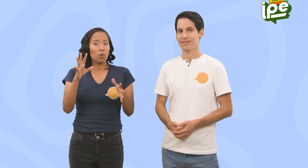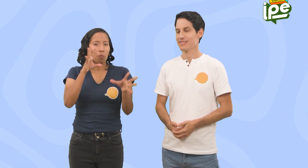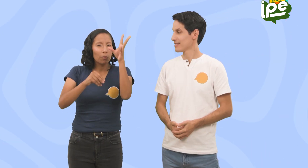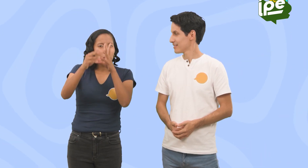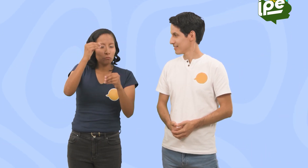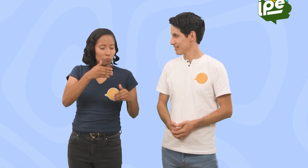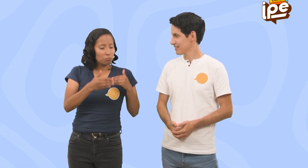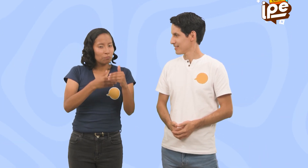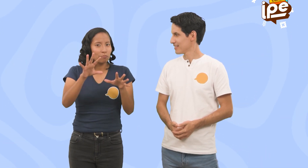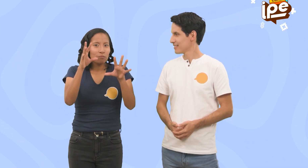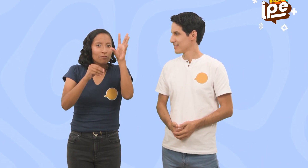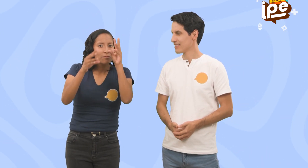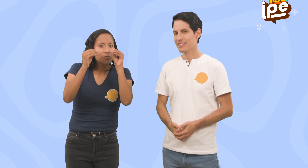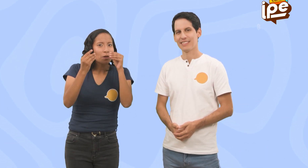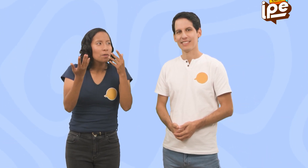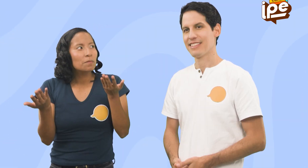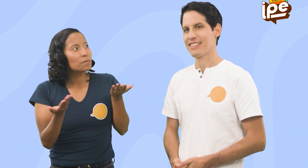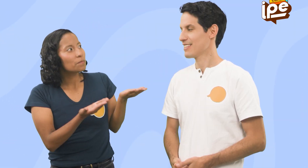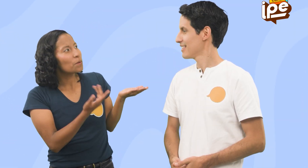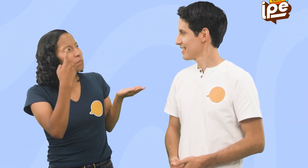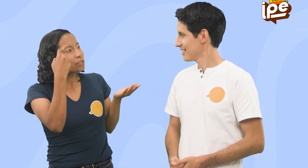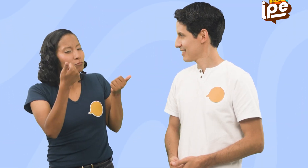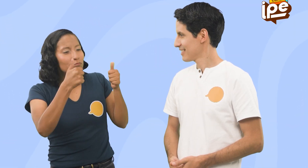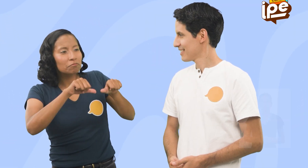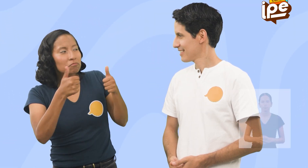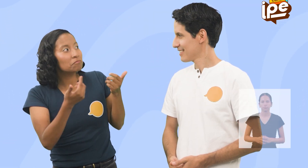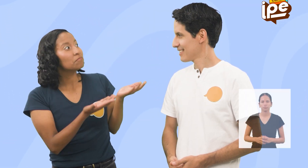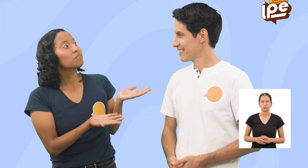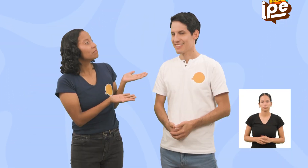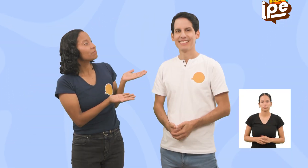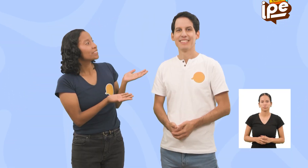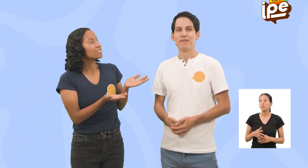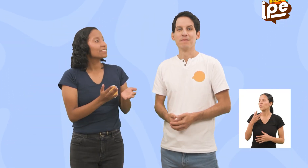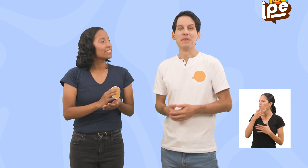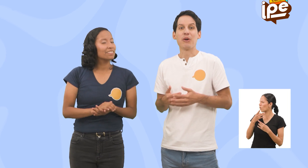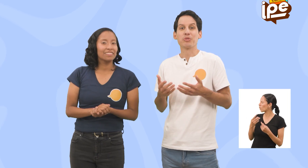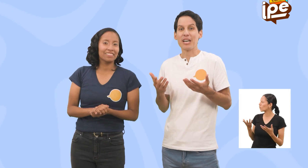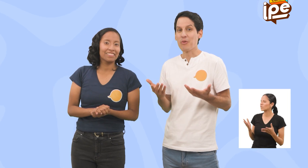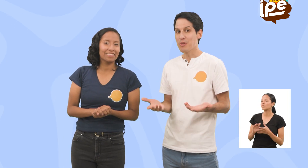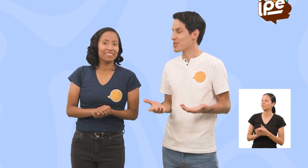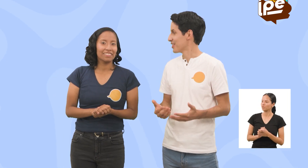¿Qué te ha parecido lo que hemos aprendido hoy? Me ha gustado mucho